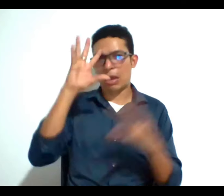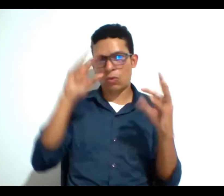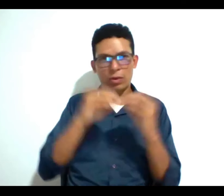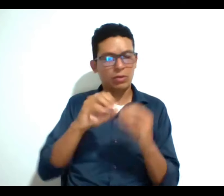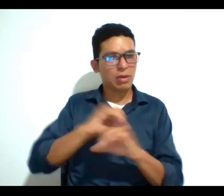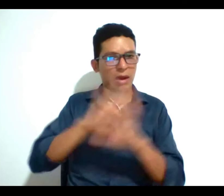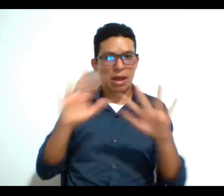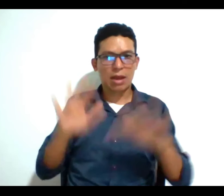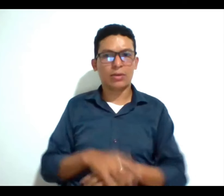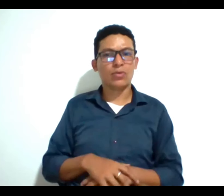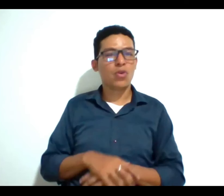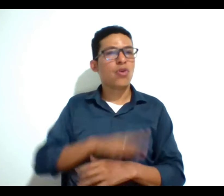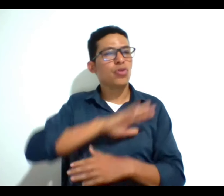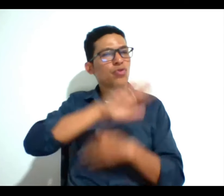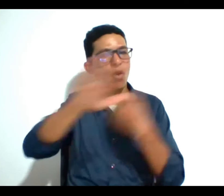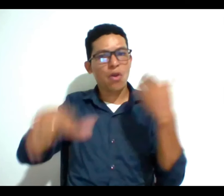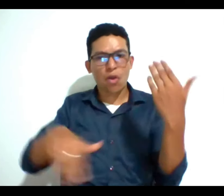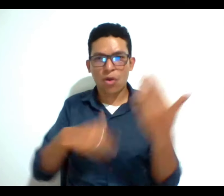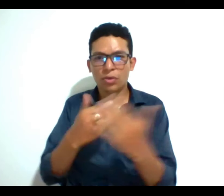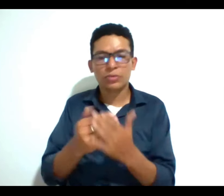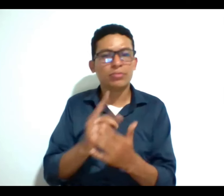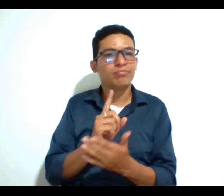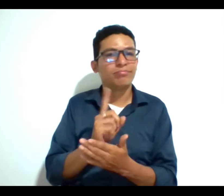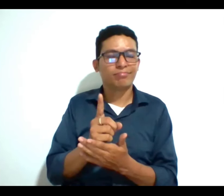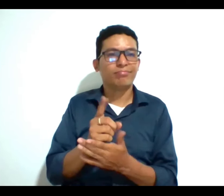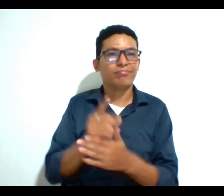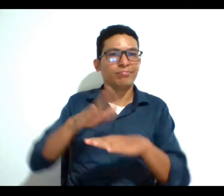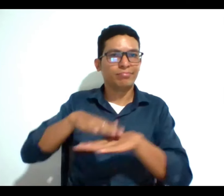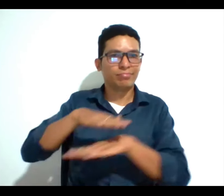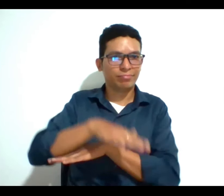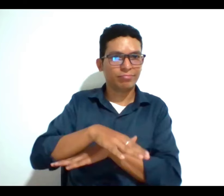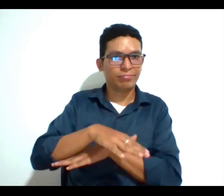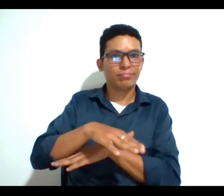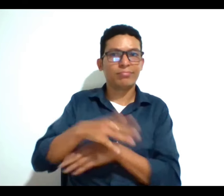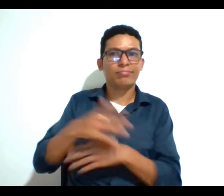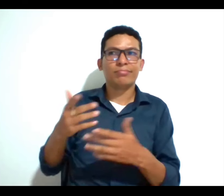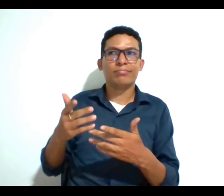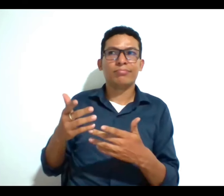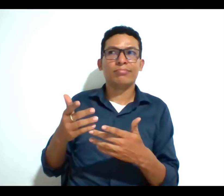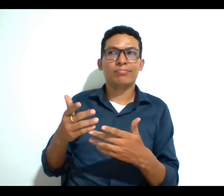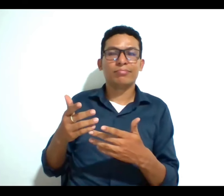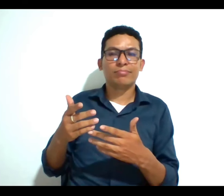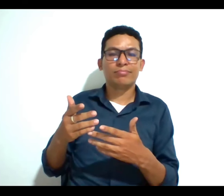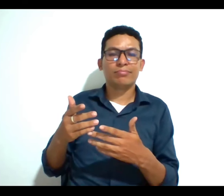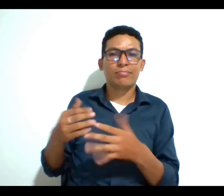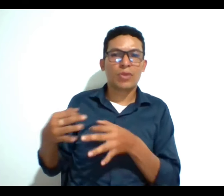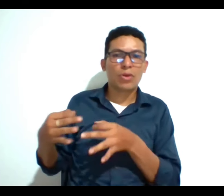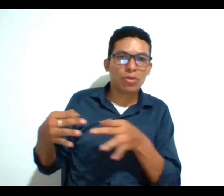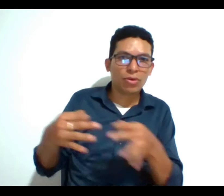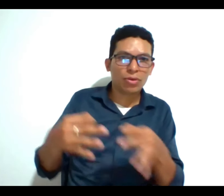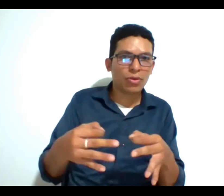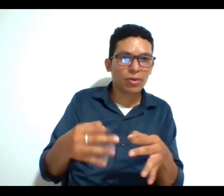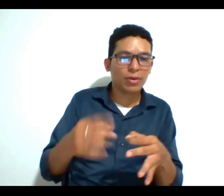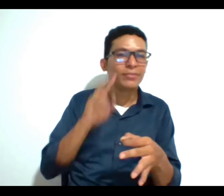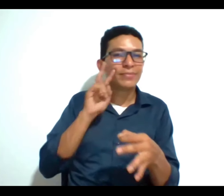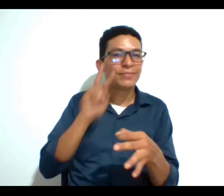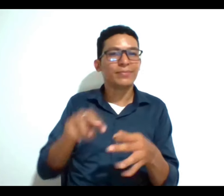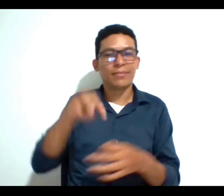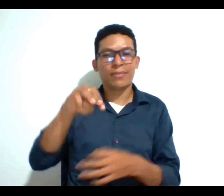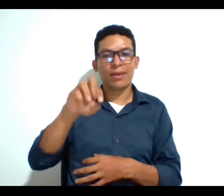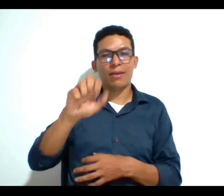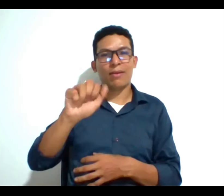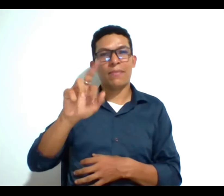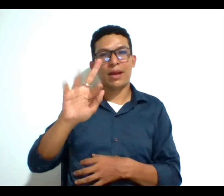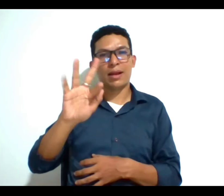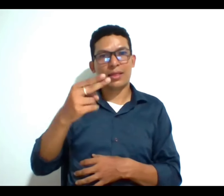trámite en sí mismo puede generar dilaciones no sé si ustedes vieron el caso de Marta Sepúlveda que fue